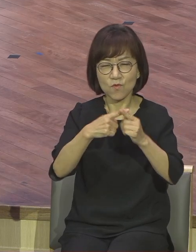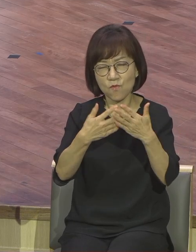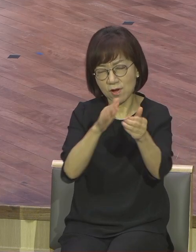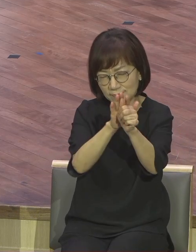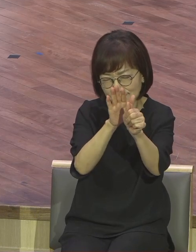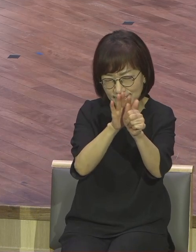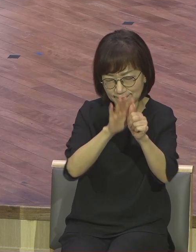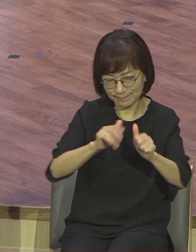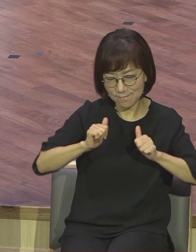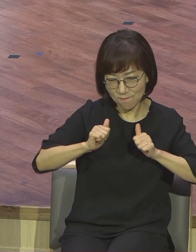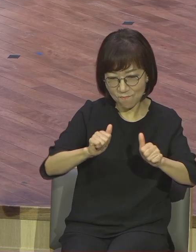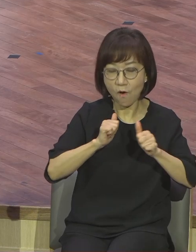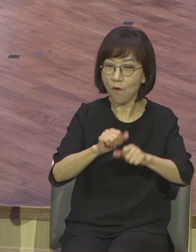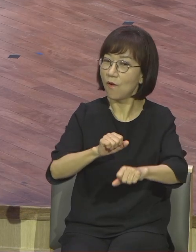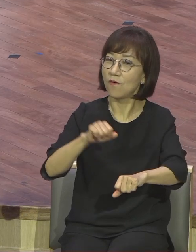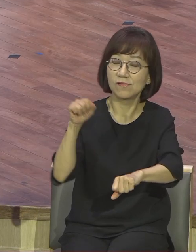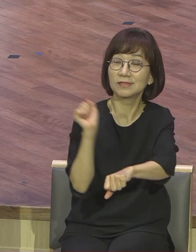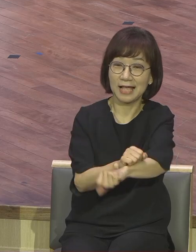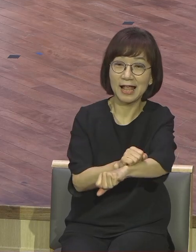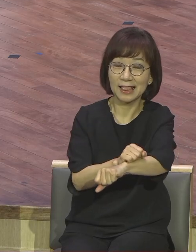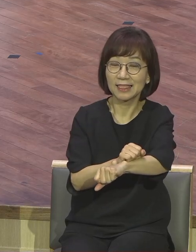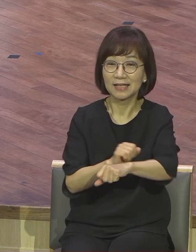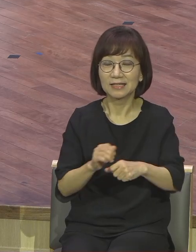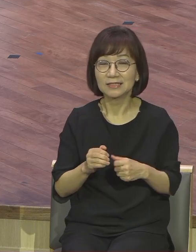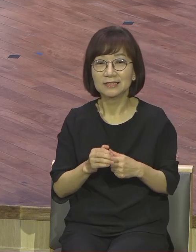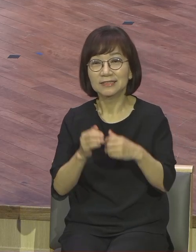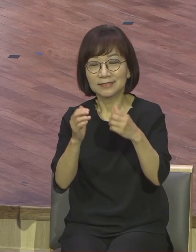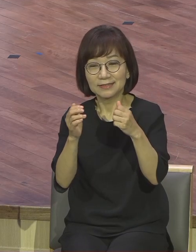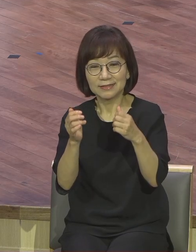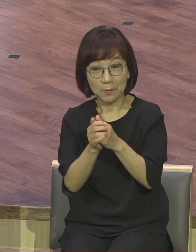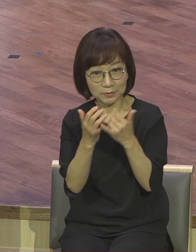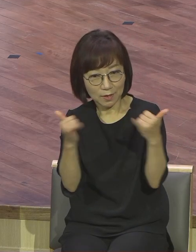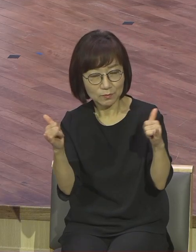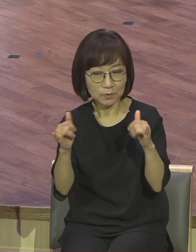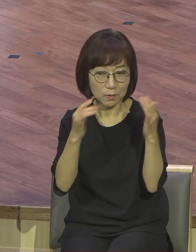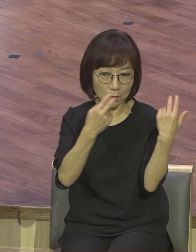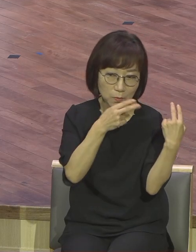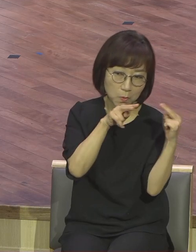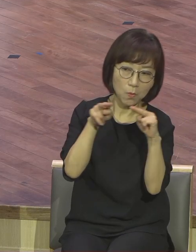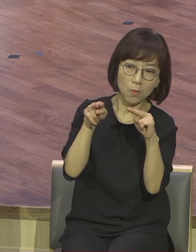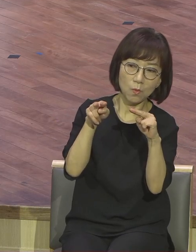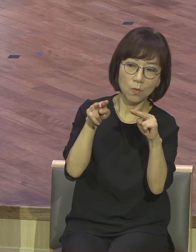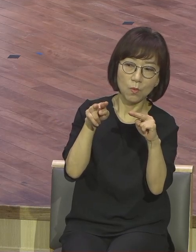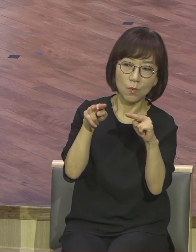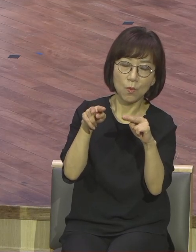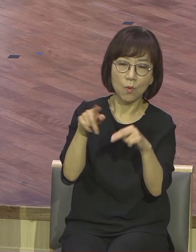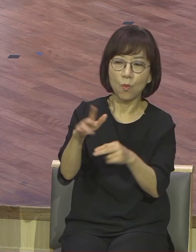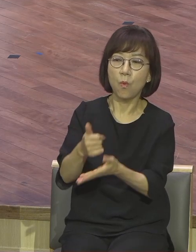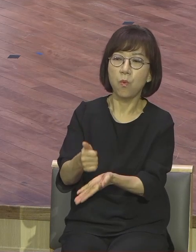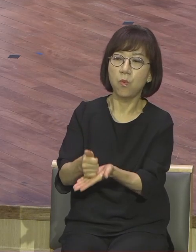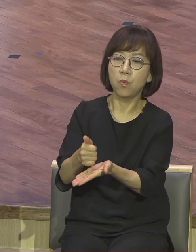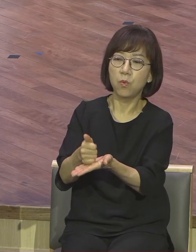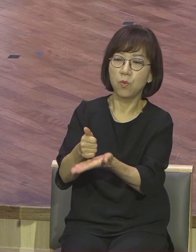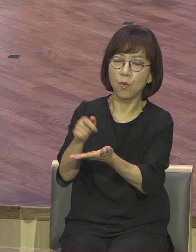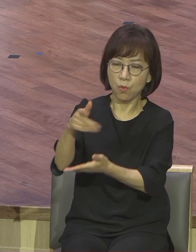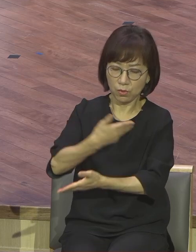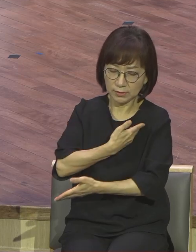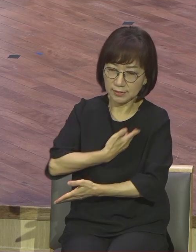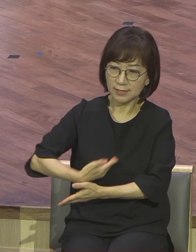그야말로 모든 사람들이 뭐라고 그랬냐 제자라고 해서 열두